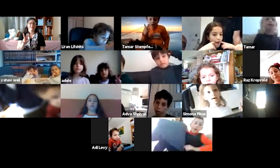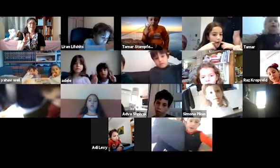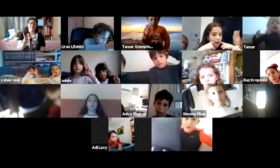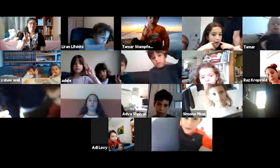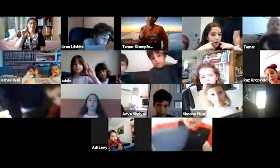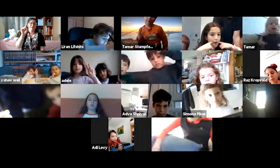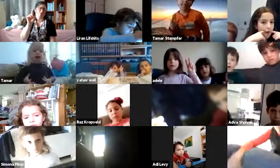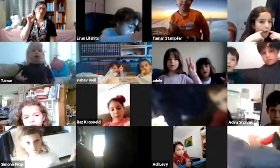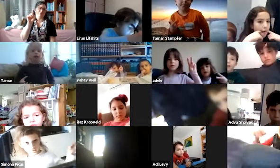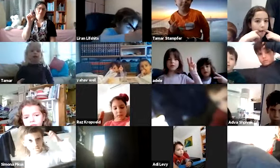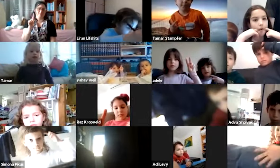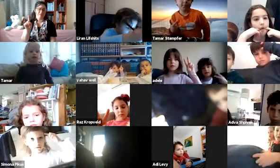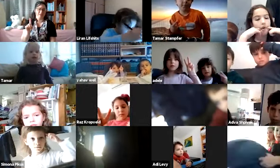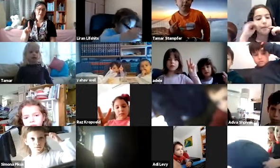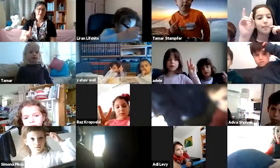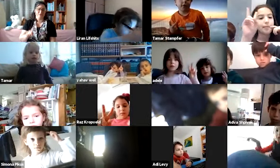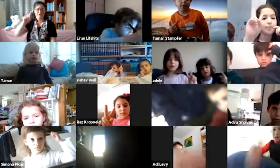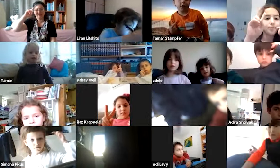שניים. אנחנו כבר יודעים. מי יודע?